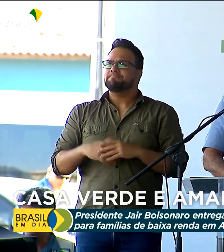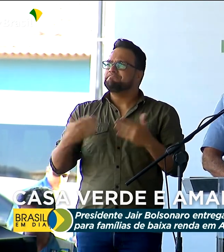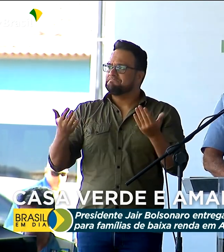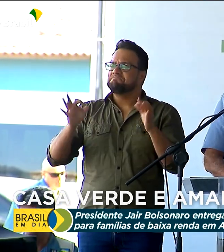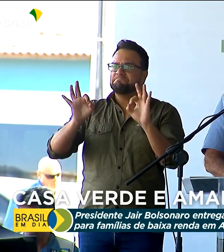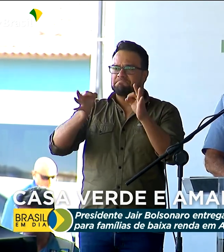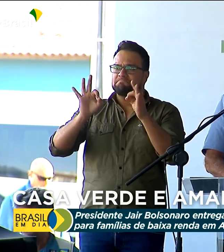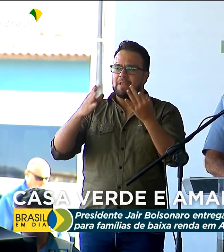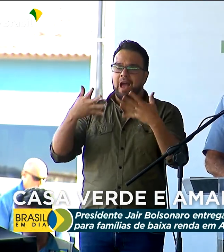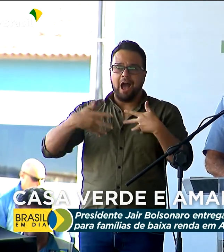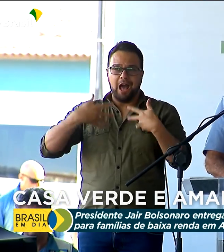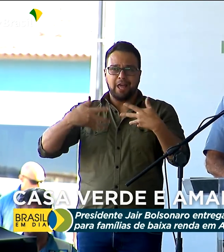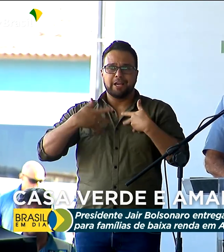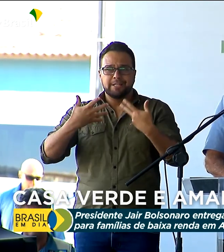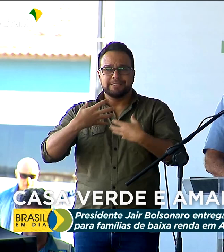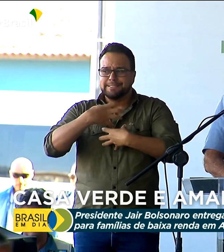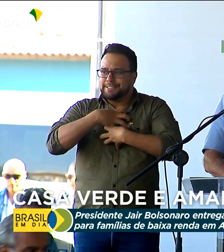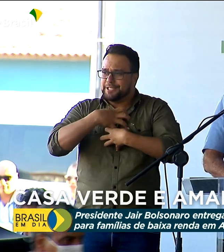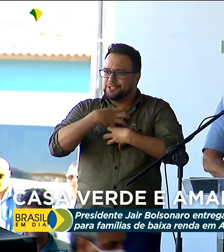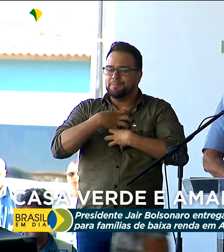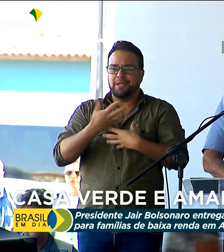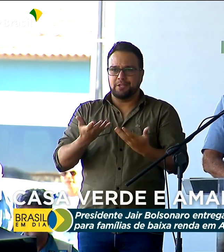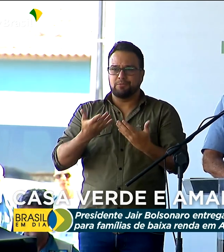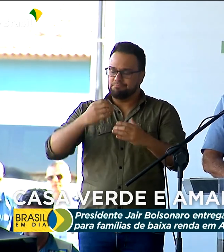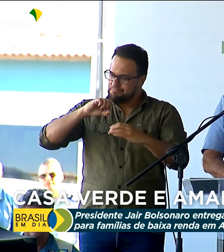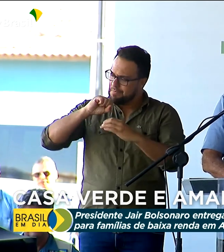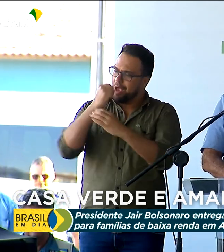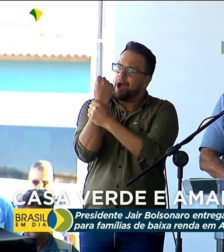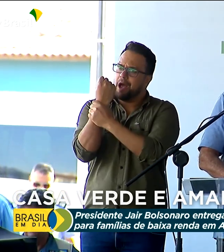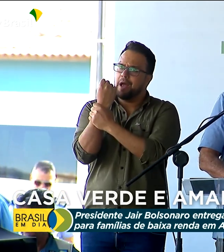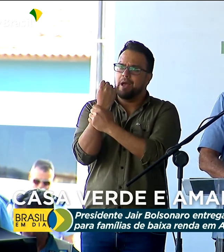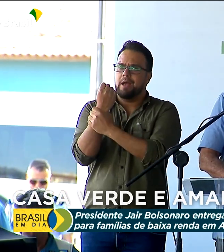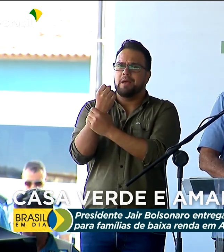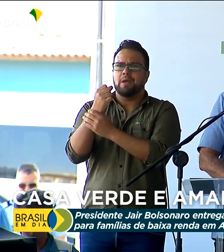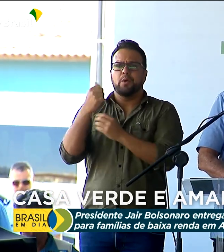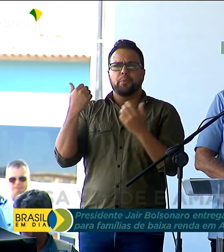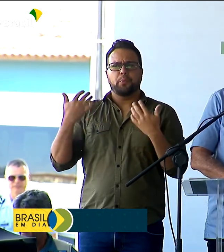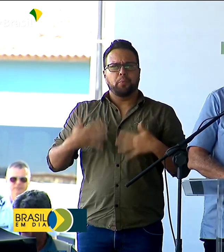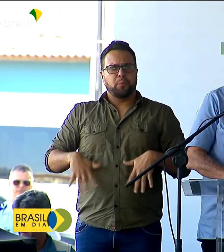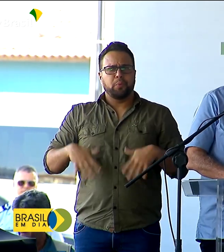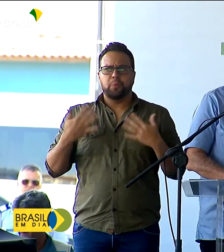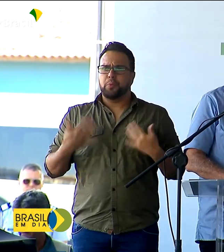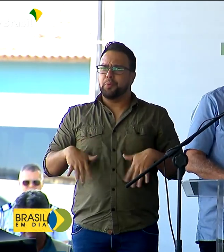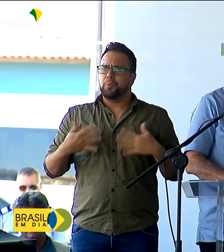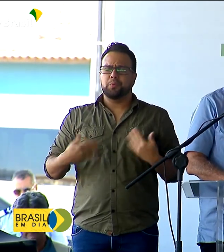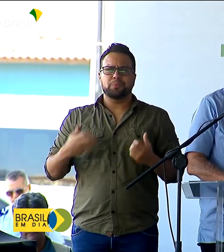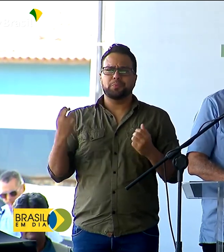o sentimento de garantia é muito grande. Isso não tem preço.